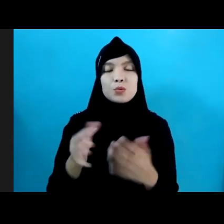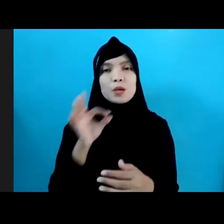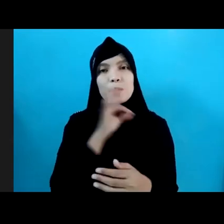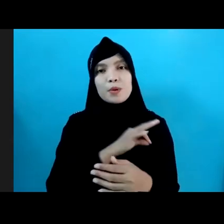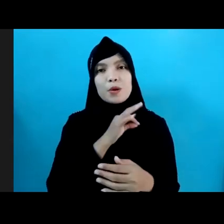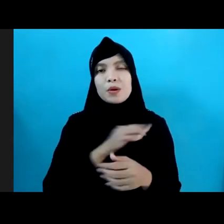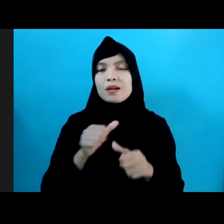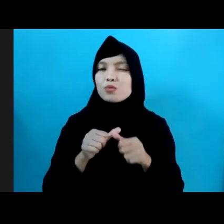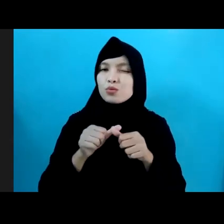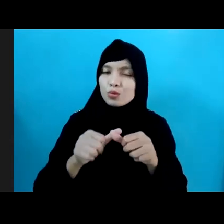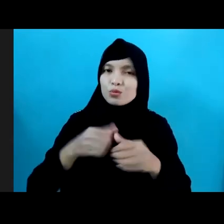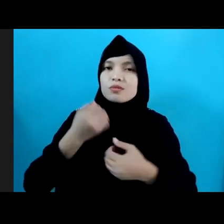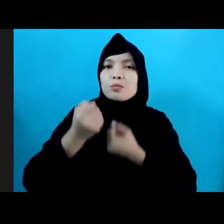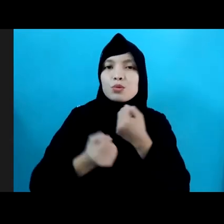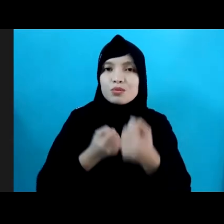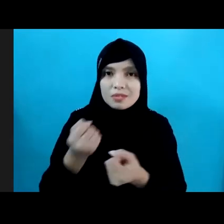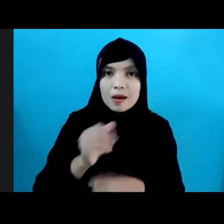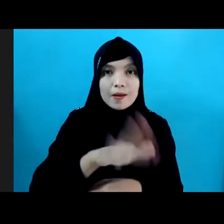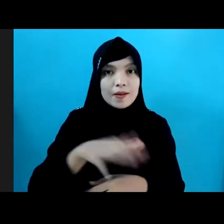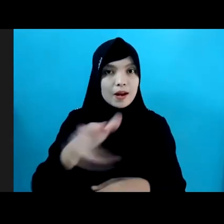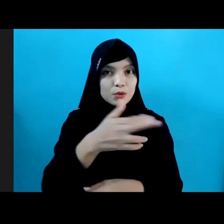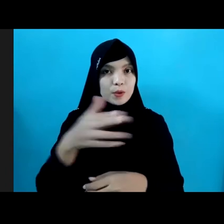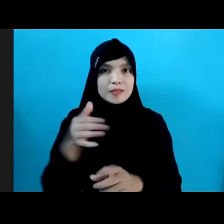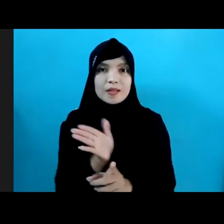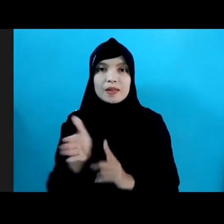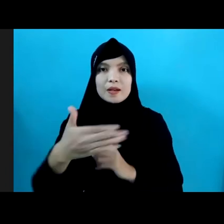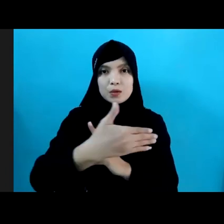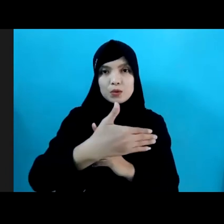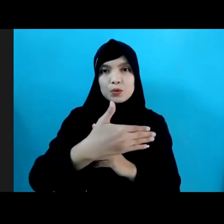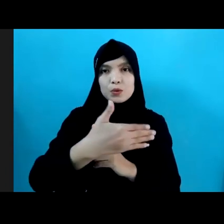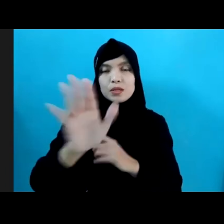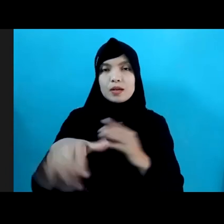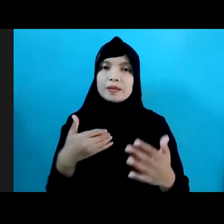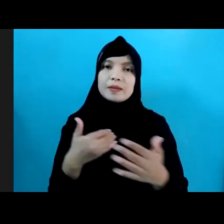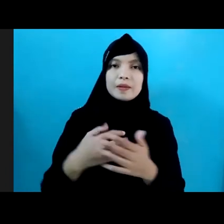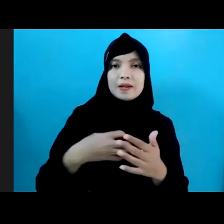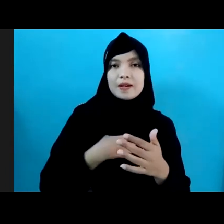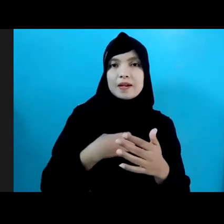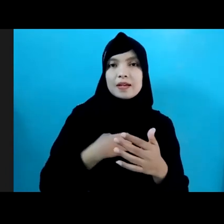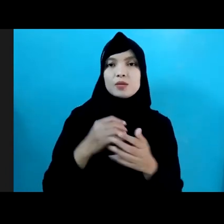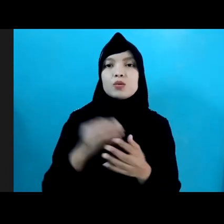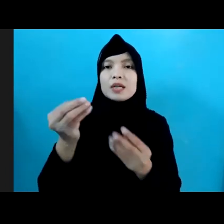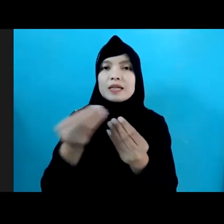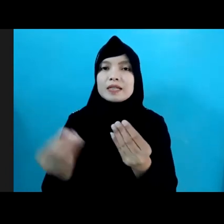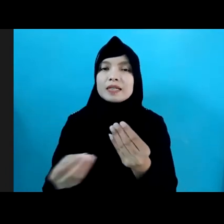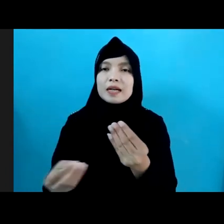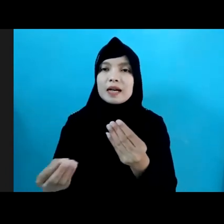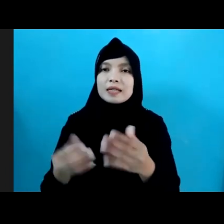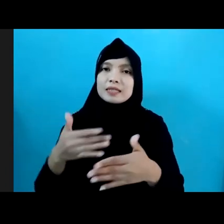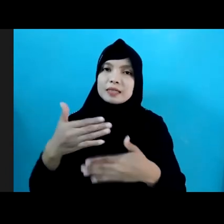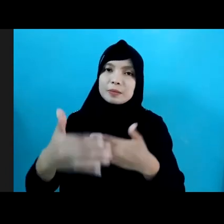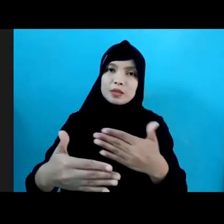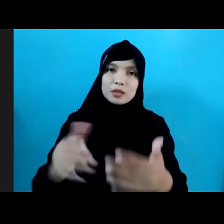mengupayakan agar anak-anak Indonesia terlindungi dan terpenuhi hak-haknya sebagai generasi penerus bangsa